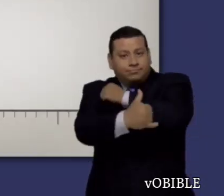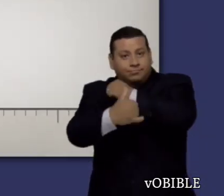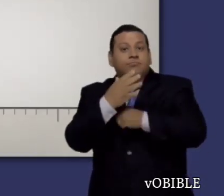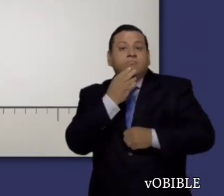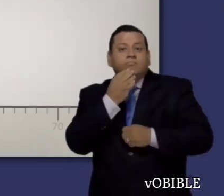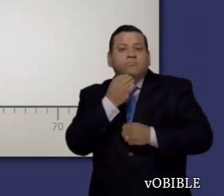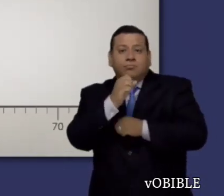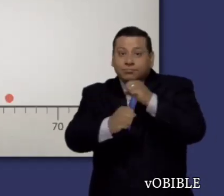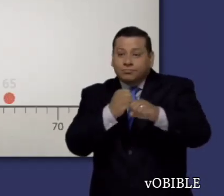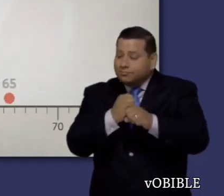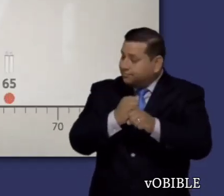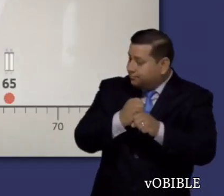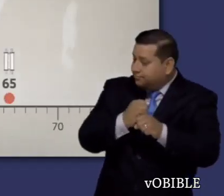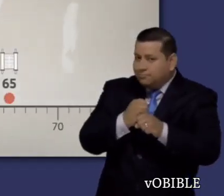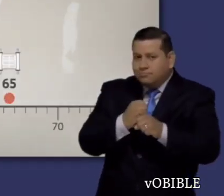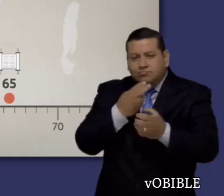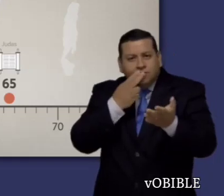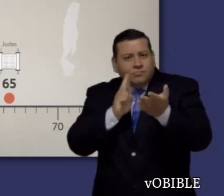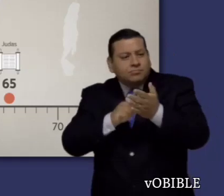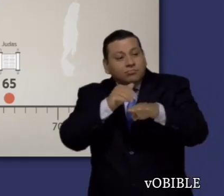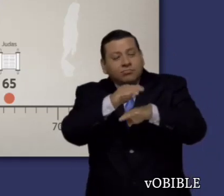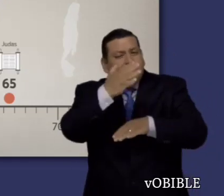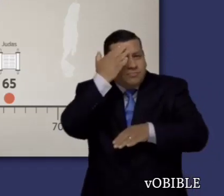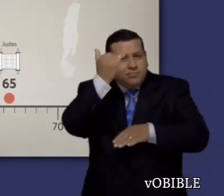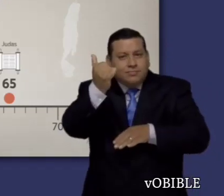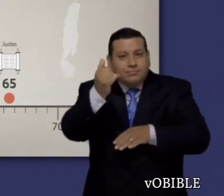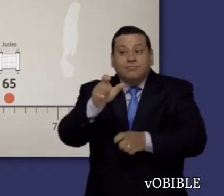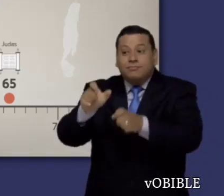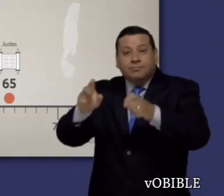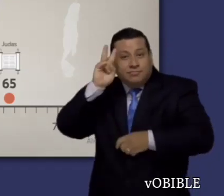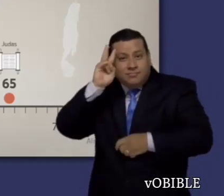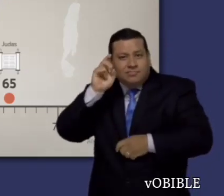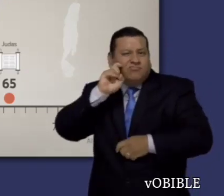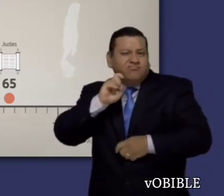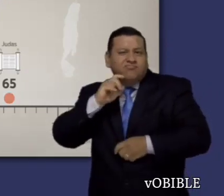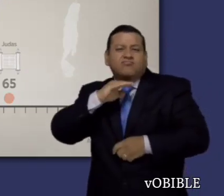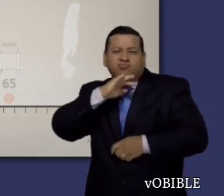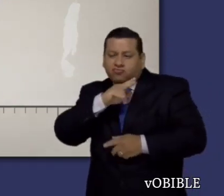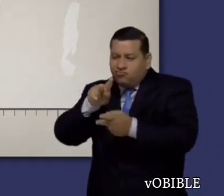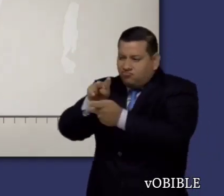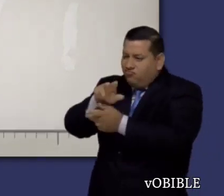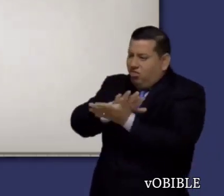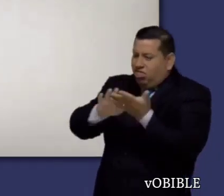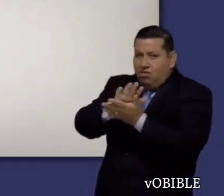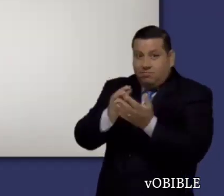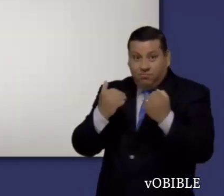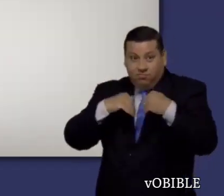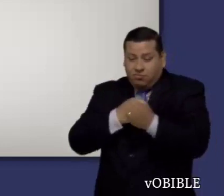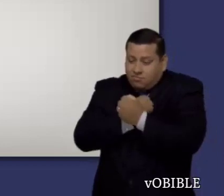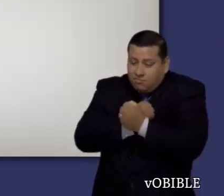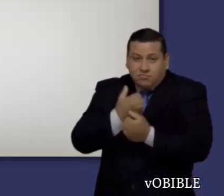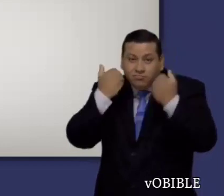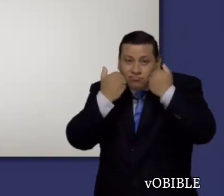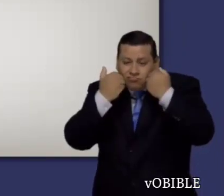Judas escribió esta carta alrededor del año sesenta y cinco, probablemente en su tierra de origen. En aquel tiempo